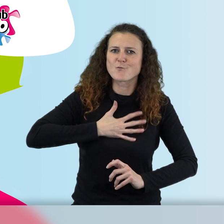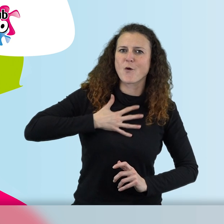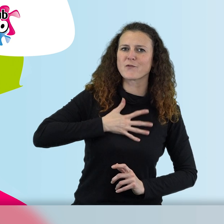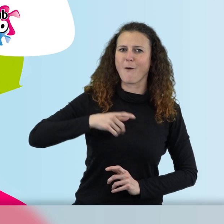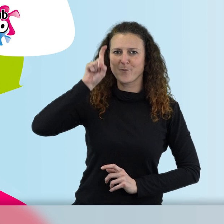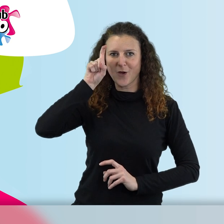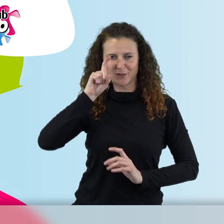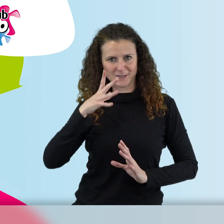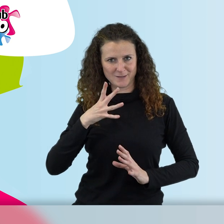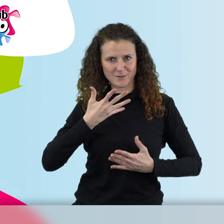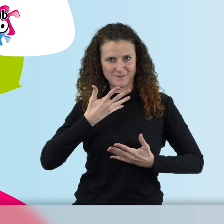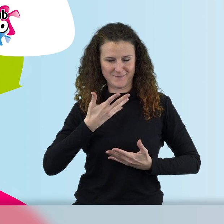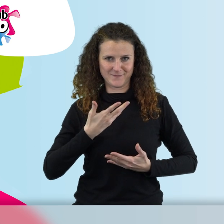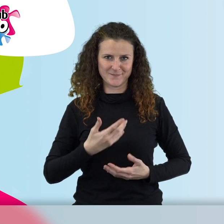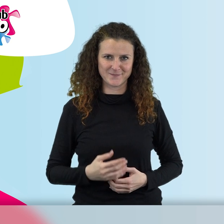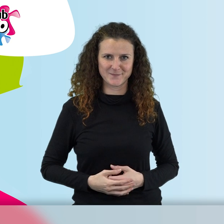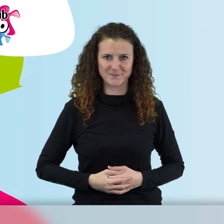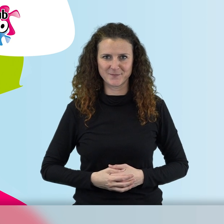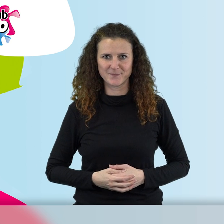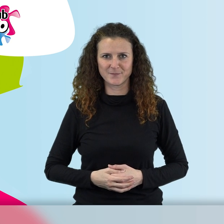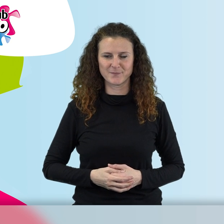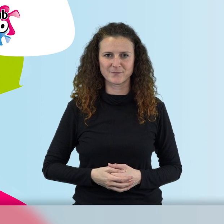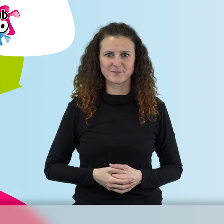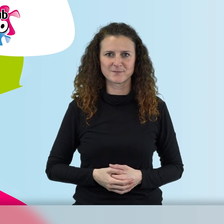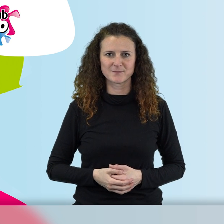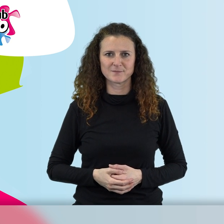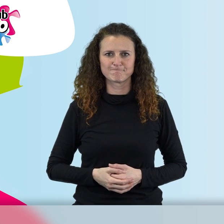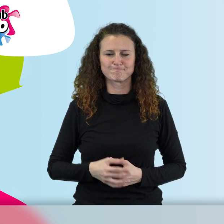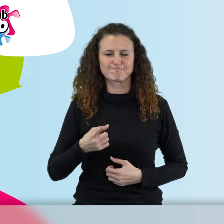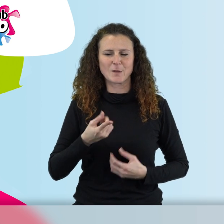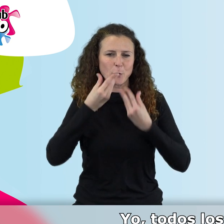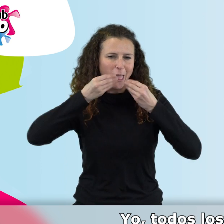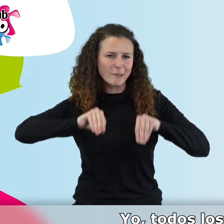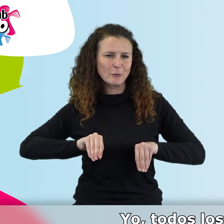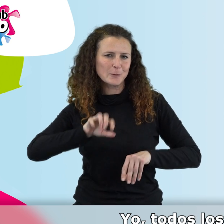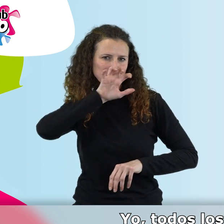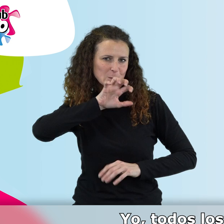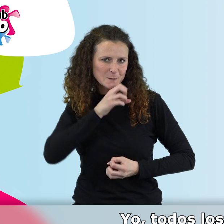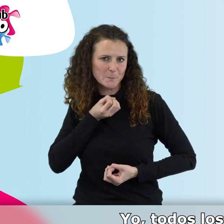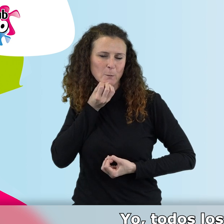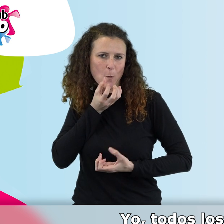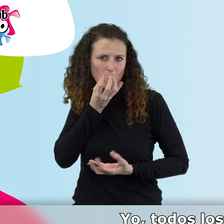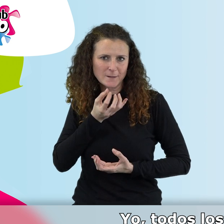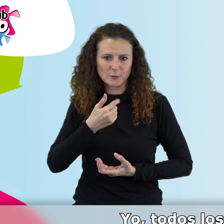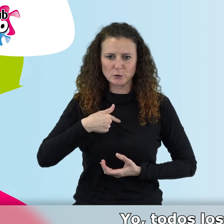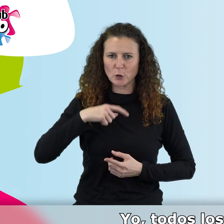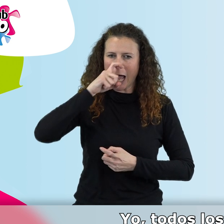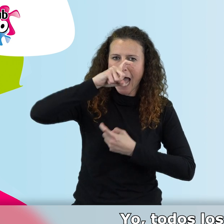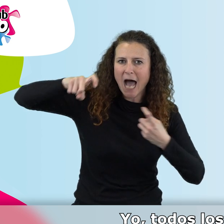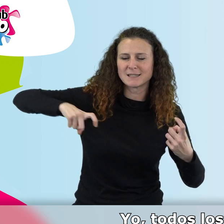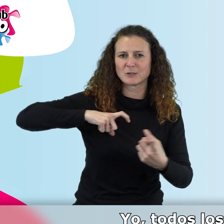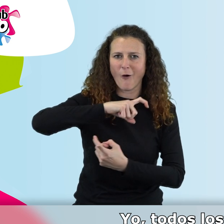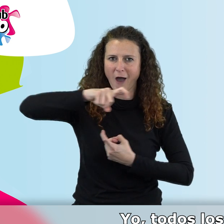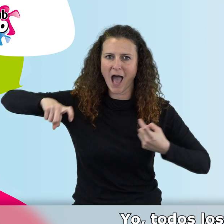al profesor. Les diré una anécdota. Yo a todos los años,